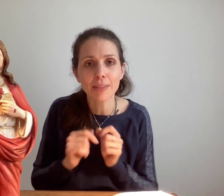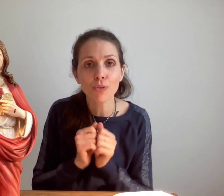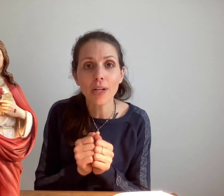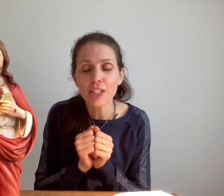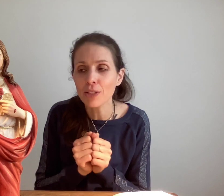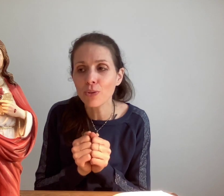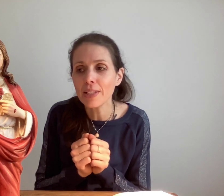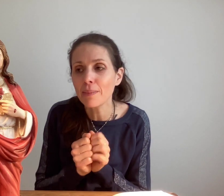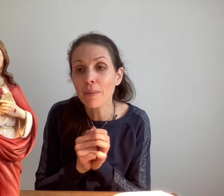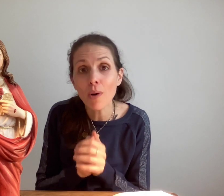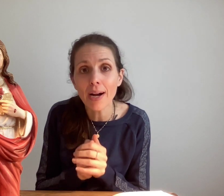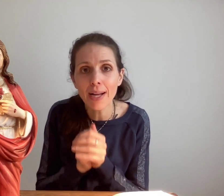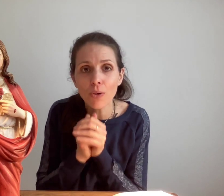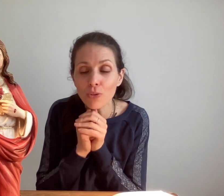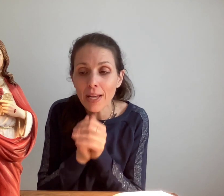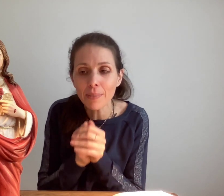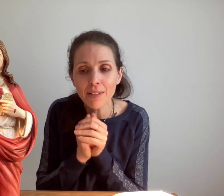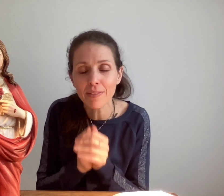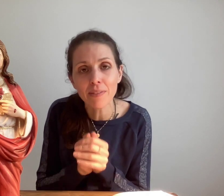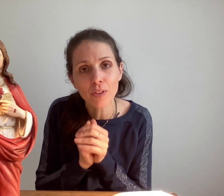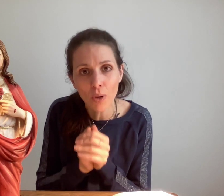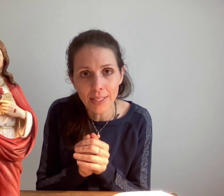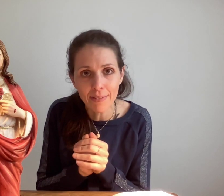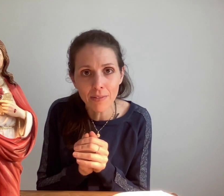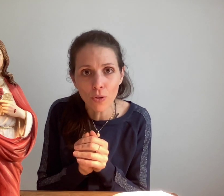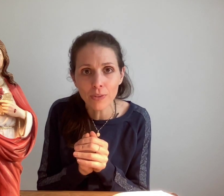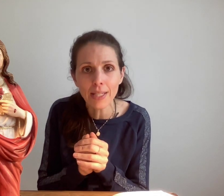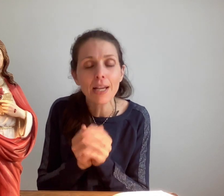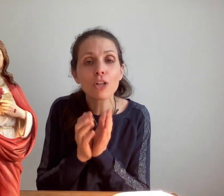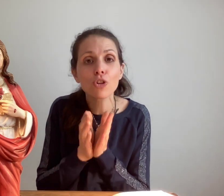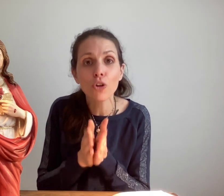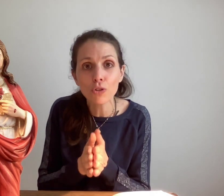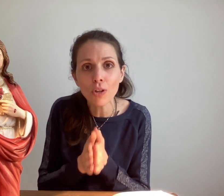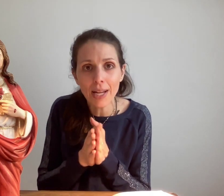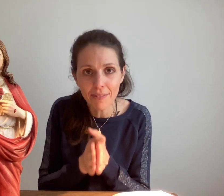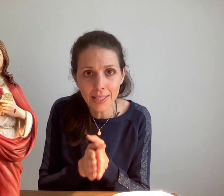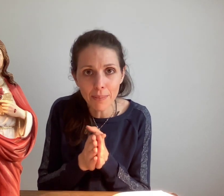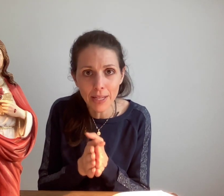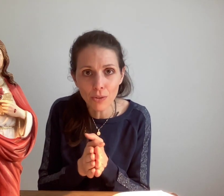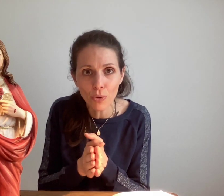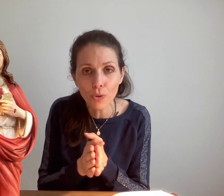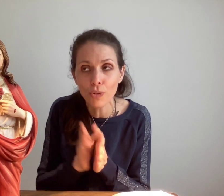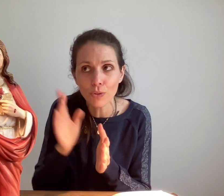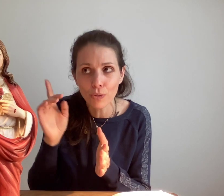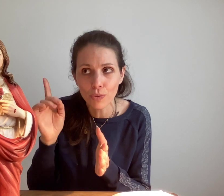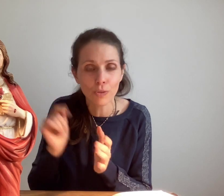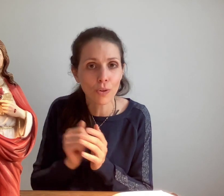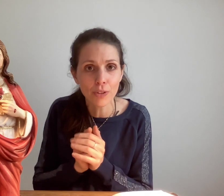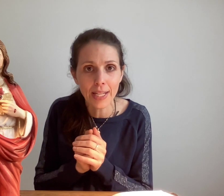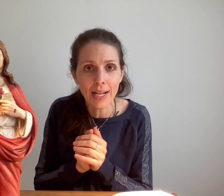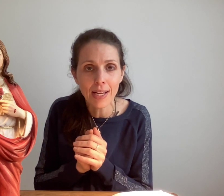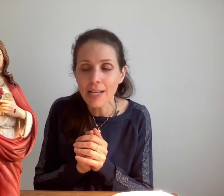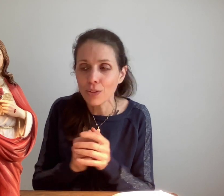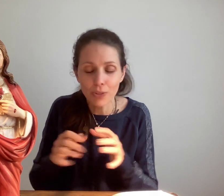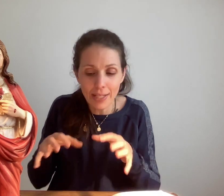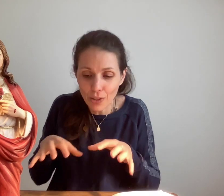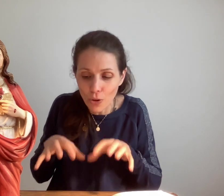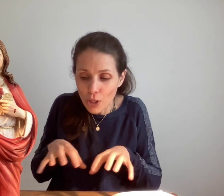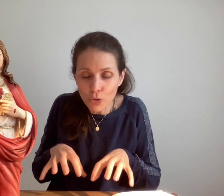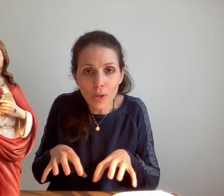c'est pour cela que Jésus dit et bien moi aux âmes qui vivent dans la divine volonté je leur donne la vie des bienheureux dans le ciel c'est-à-dire que sur